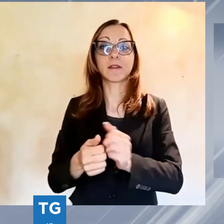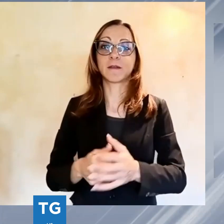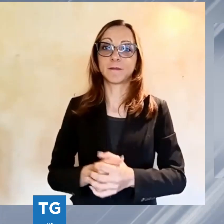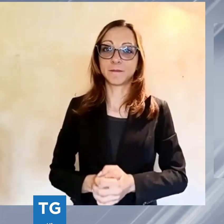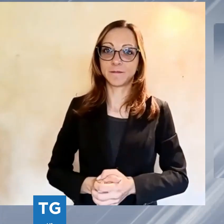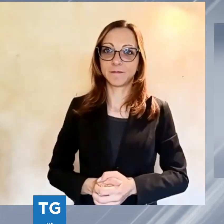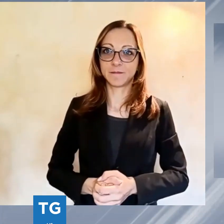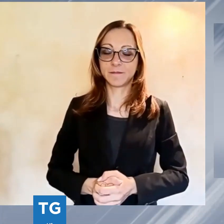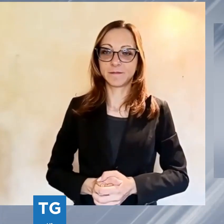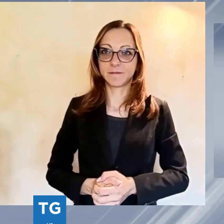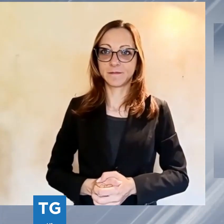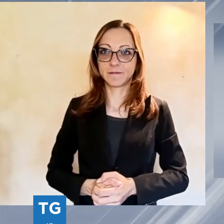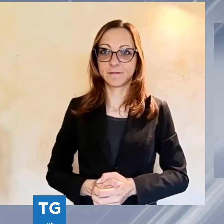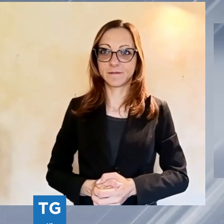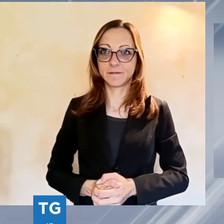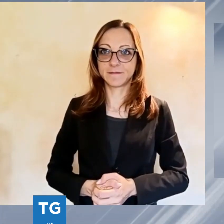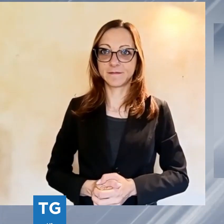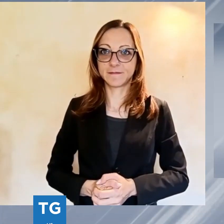Grazie a tutti.